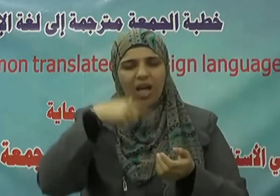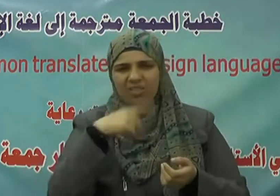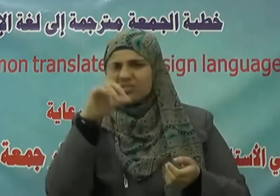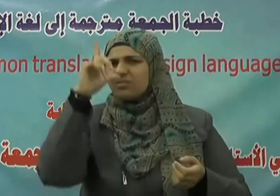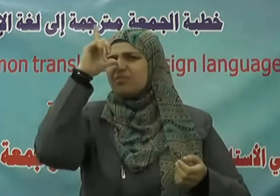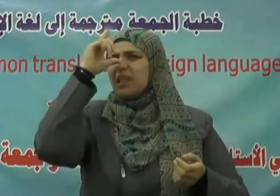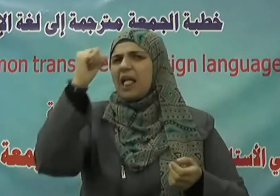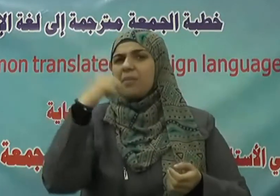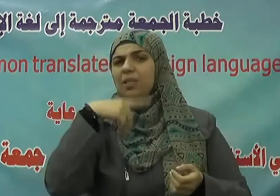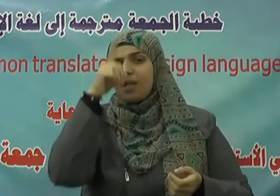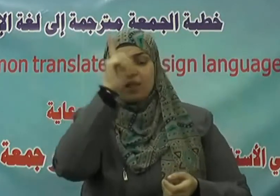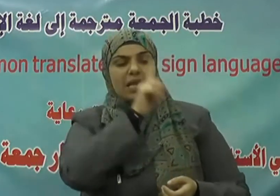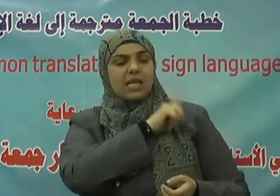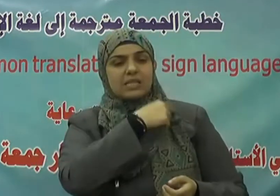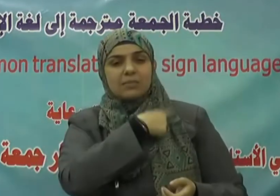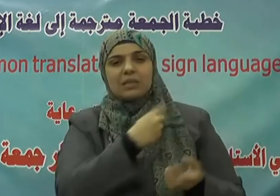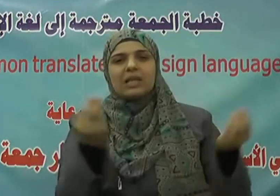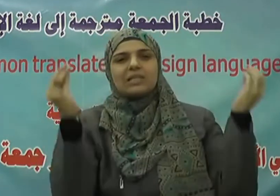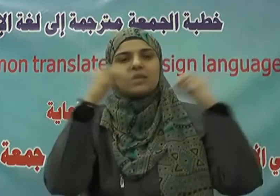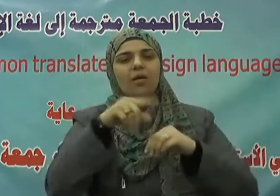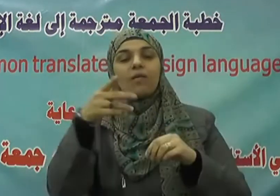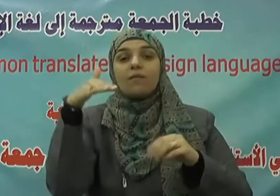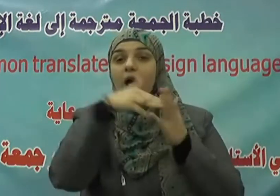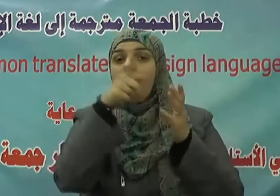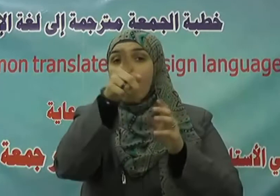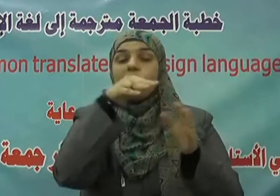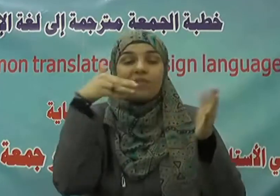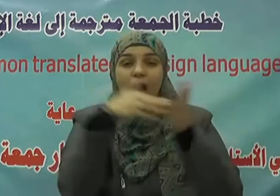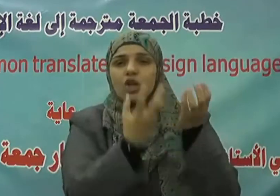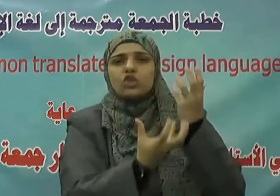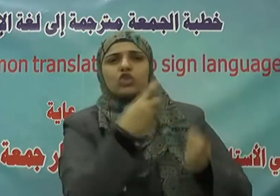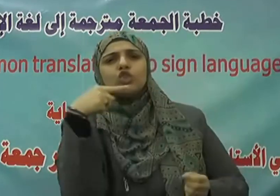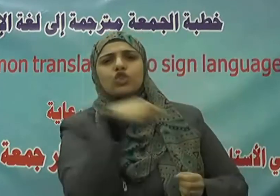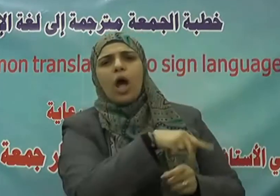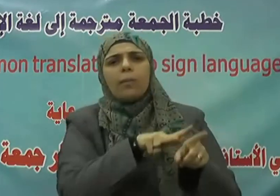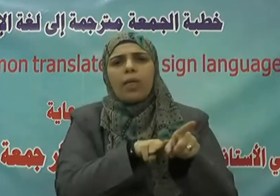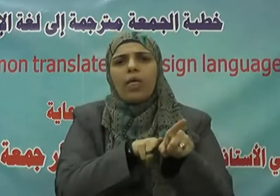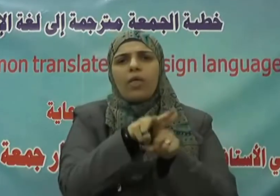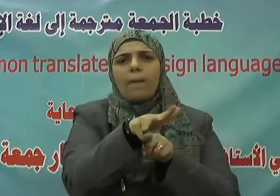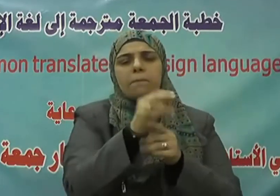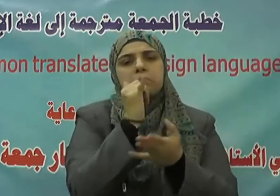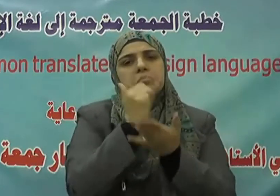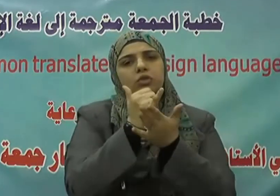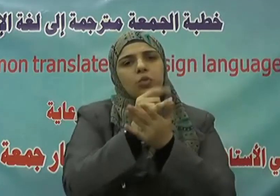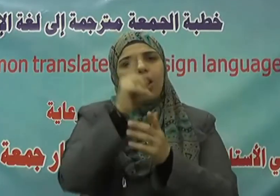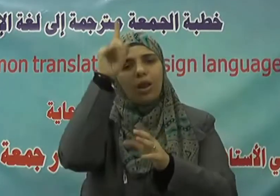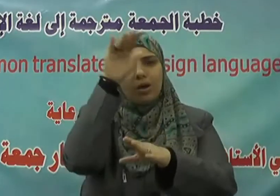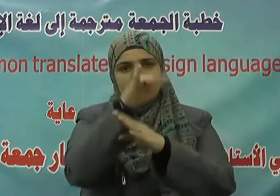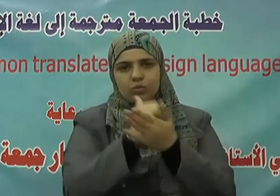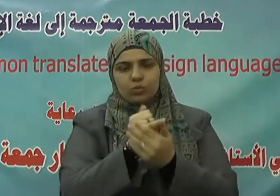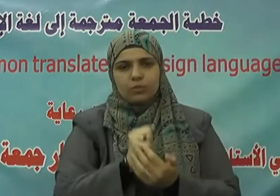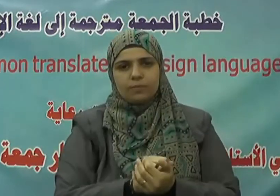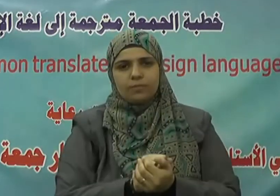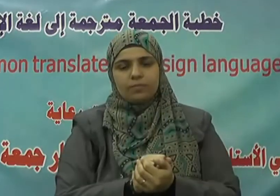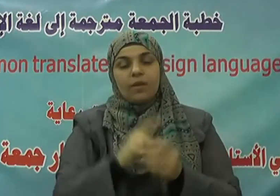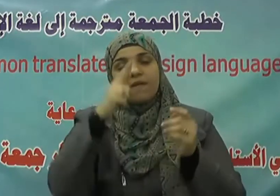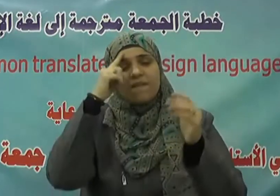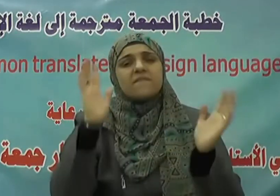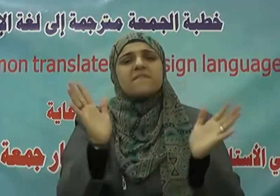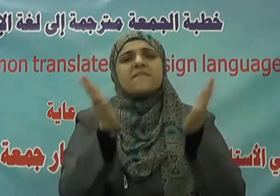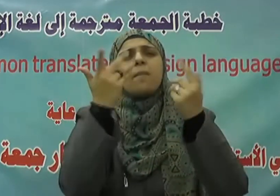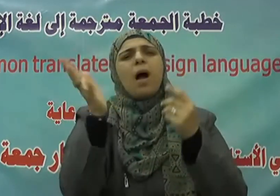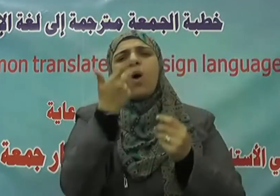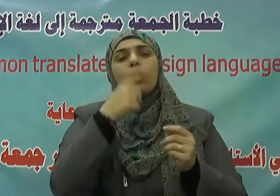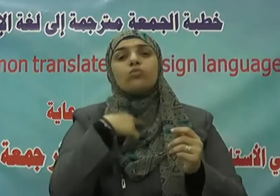بالإثم فحسبه جهنم ولا بئس المهاد فما أحوجنا إلى